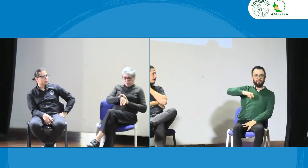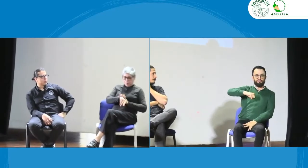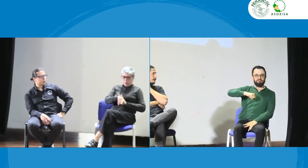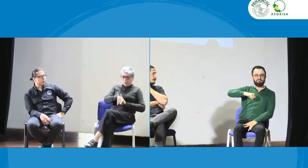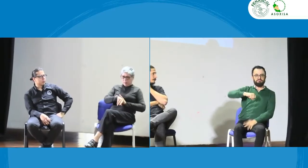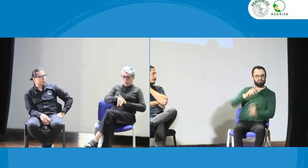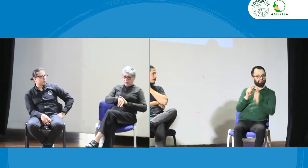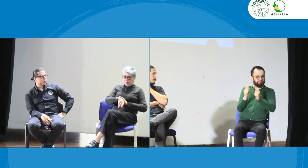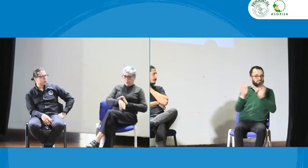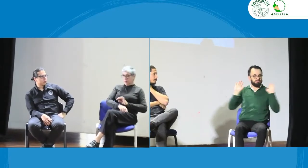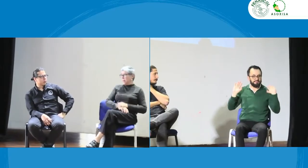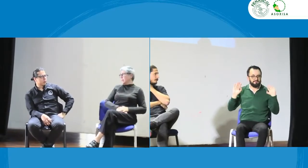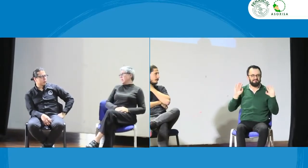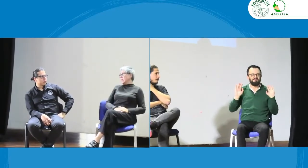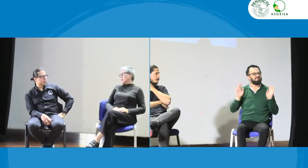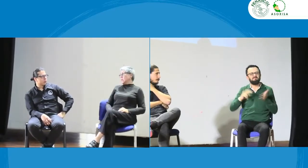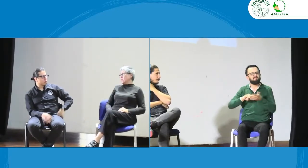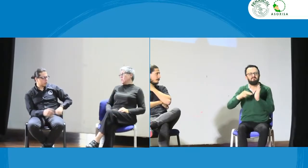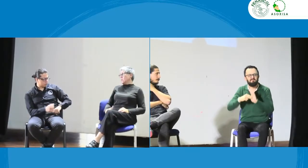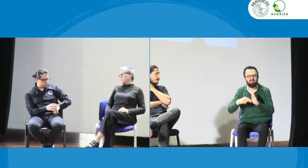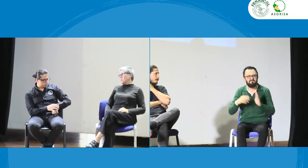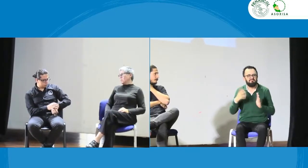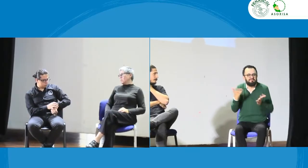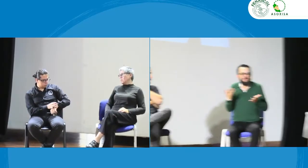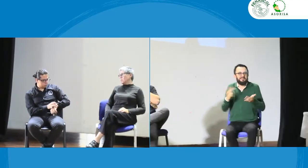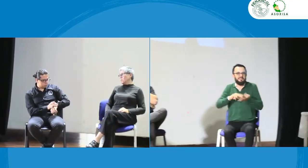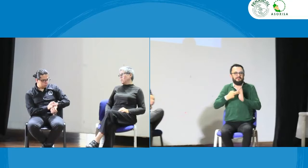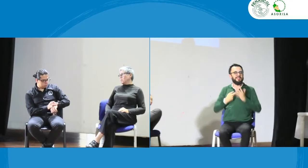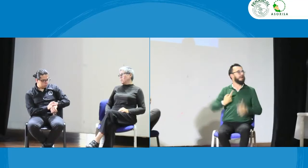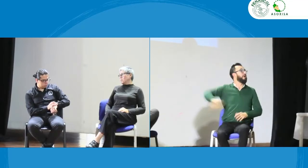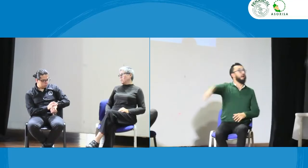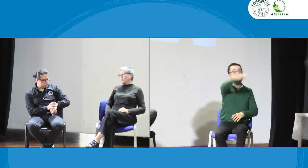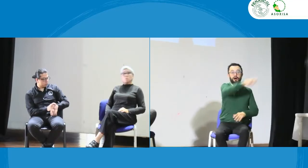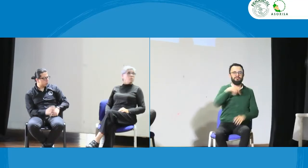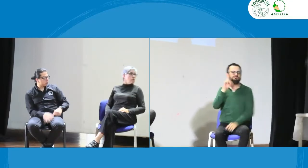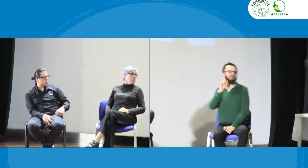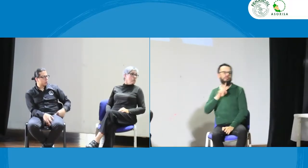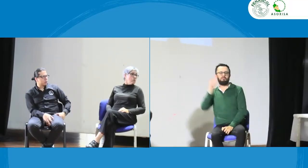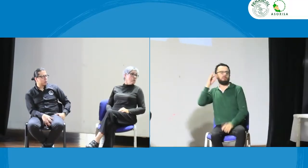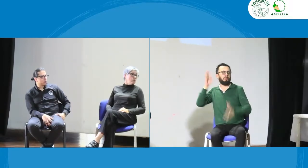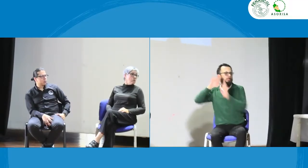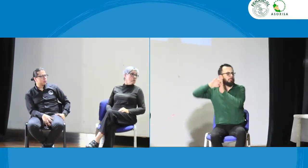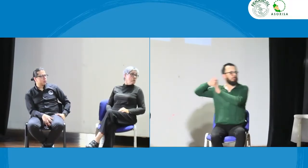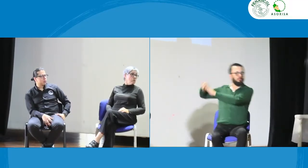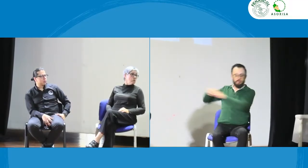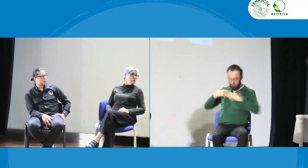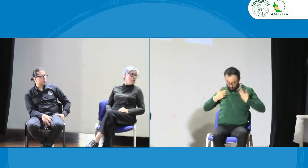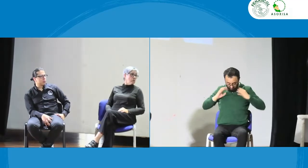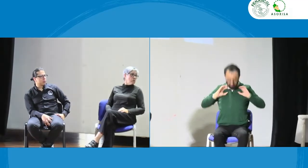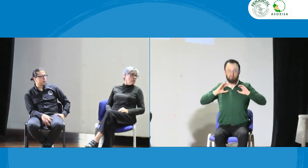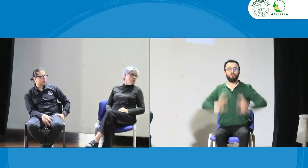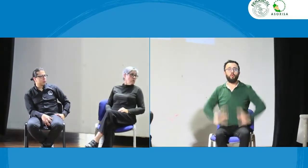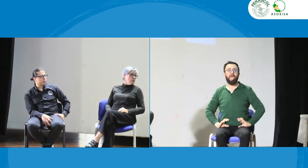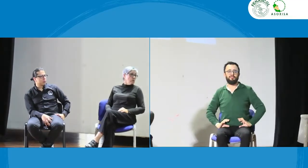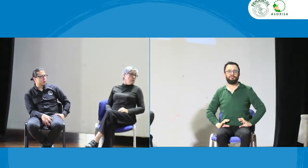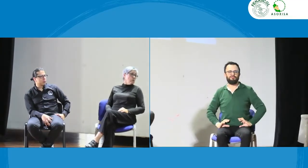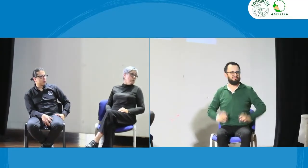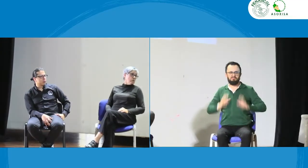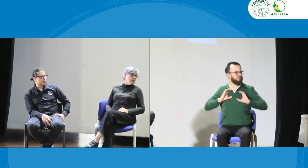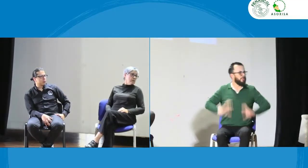social de derecho ¿no? Colombia es un estado social de derecho y eso significa que tanto personas sordas como oyentes son ciudadanos